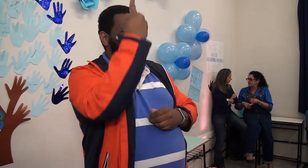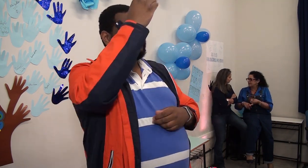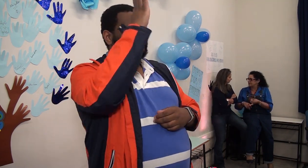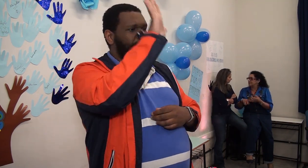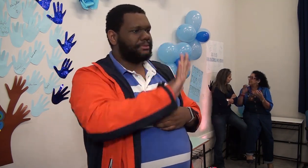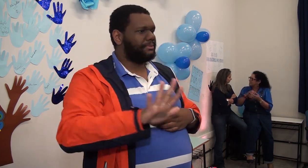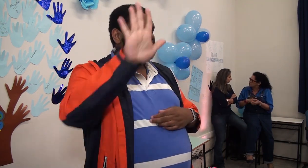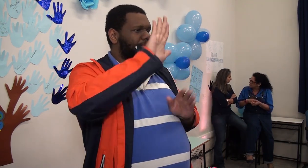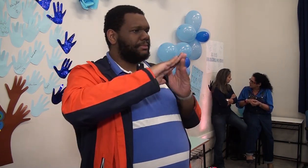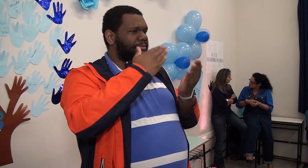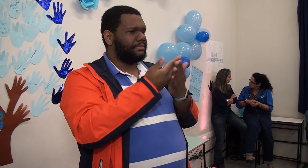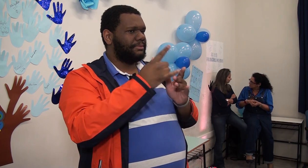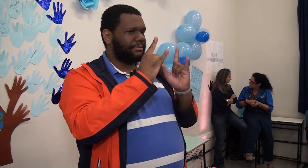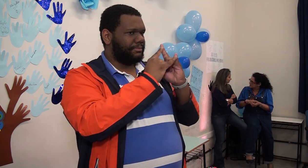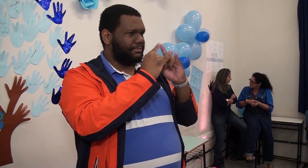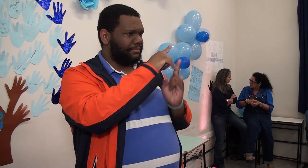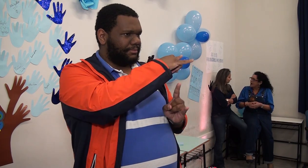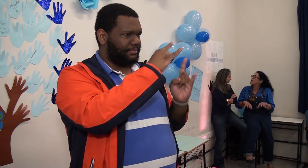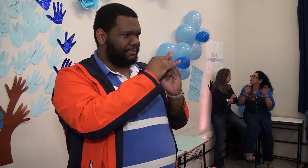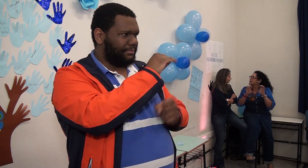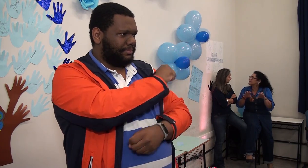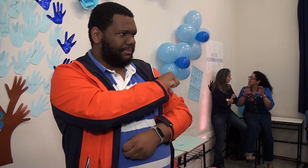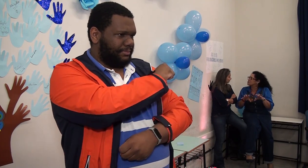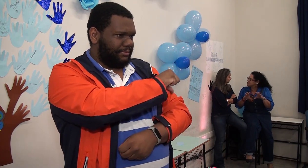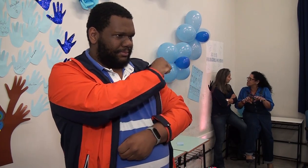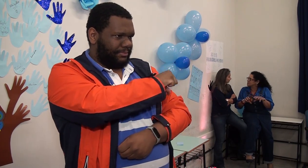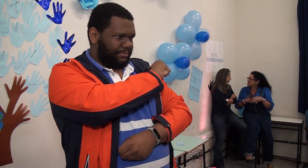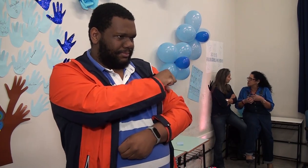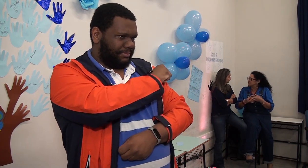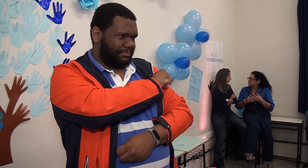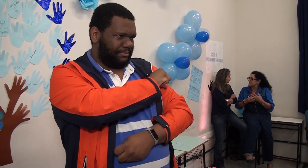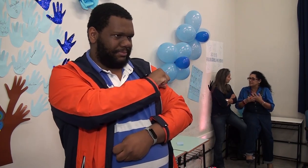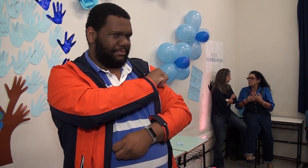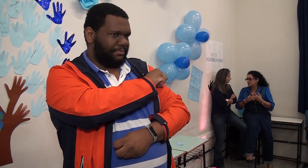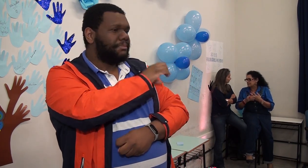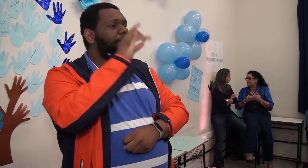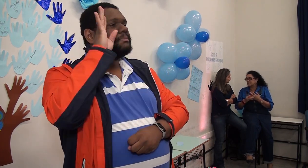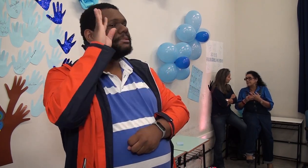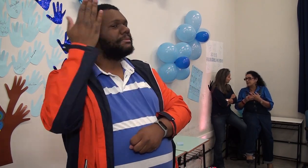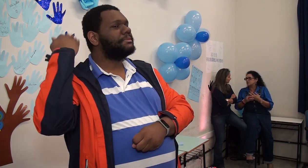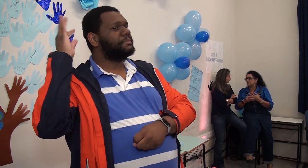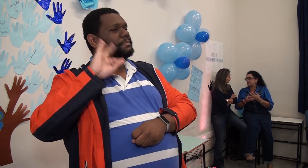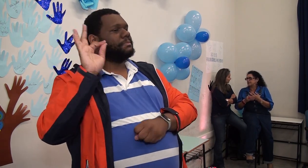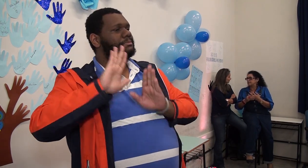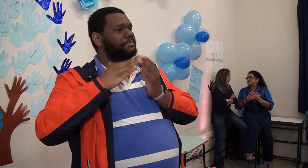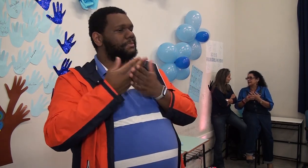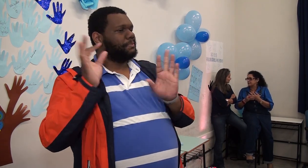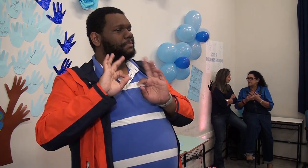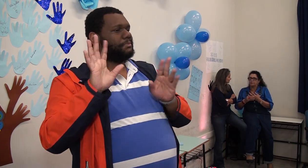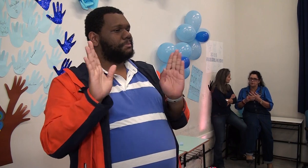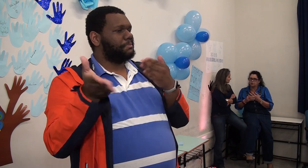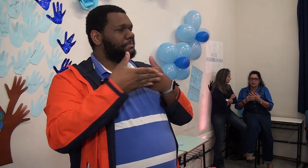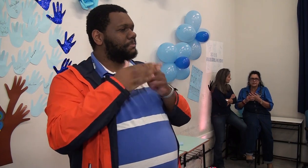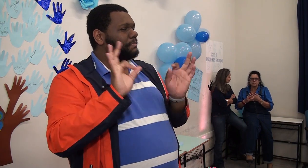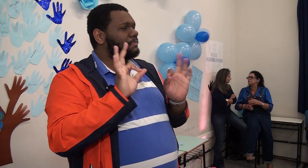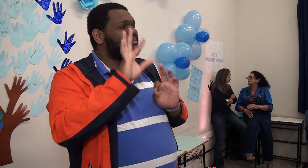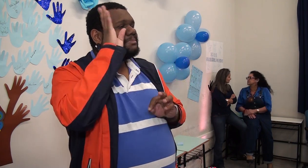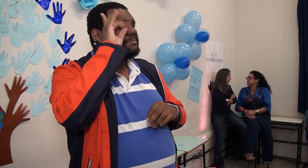Primeiramente aqui surgiu por causa da construção do INIS, lá no Rio de Janeiro. E antes não tinha nada disso, era tudo fechado e a gente